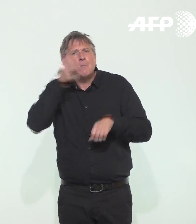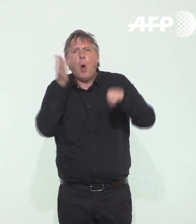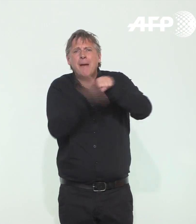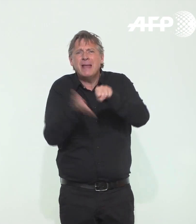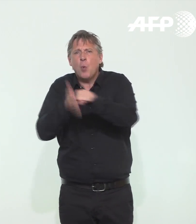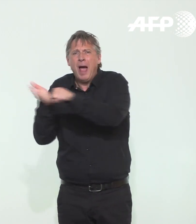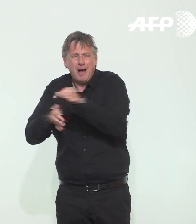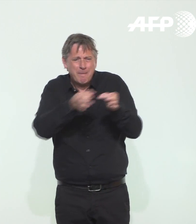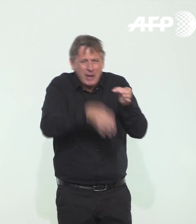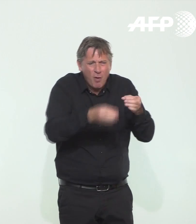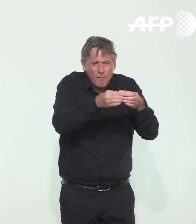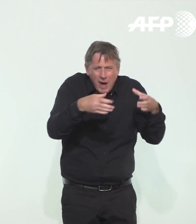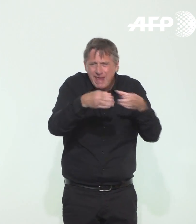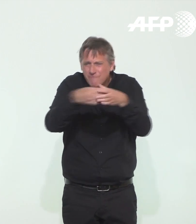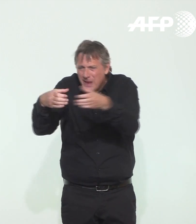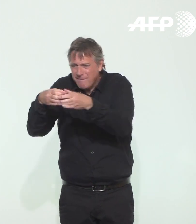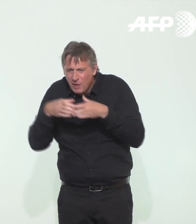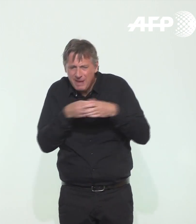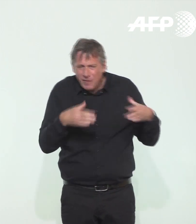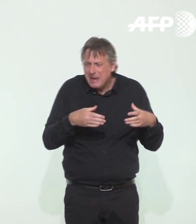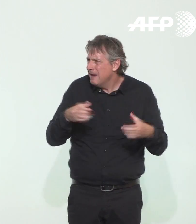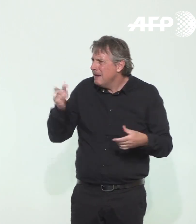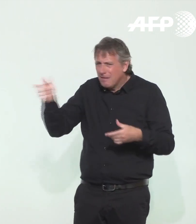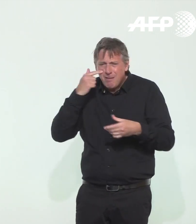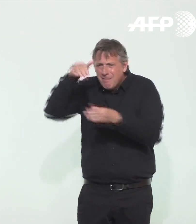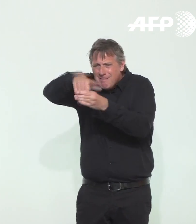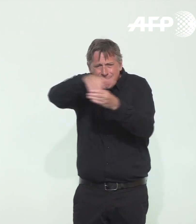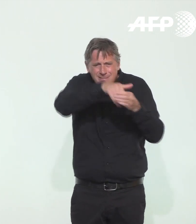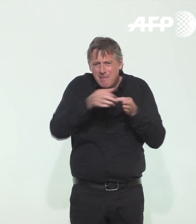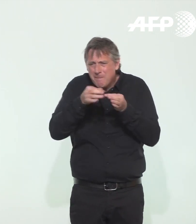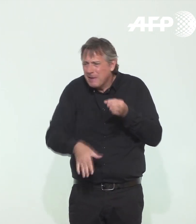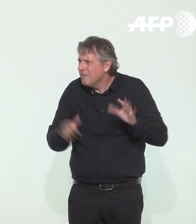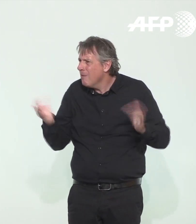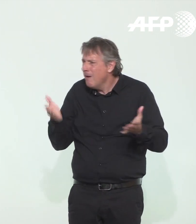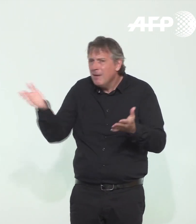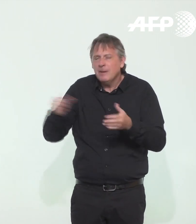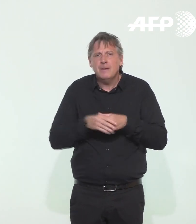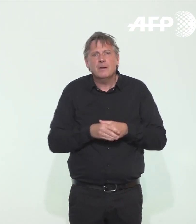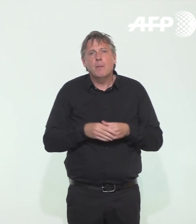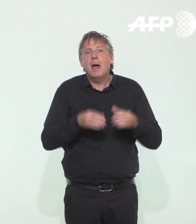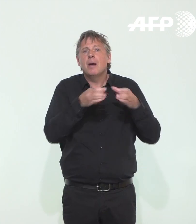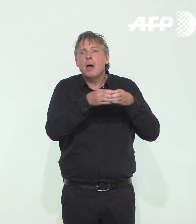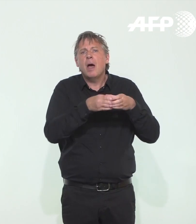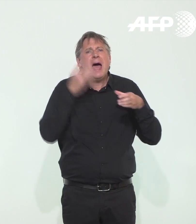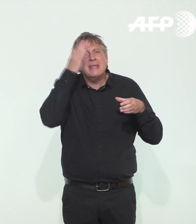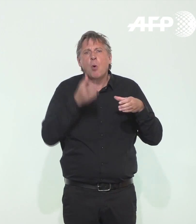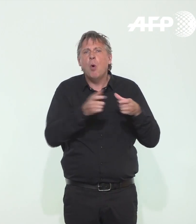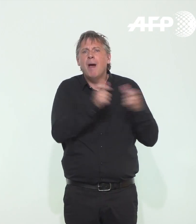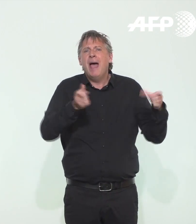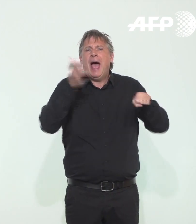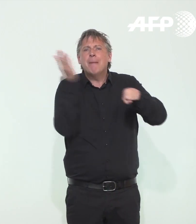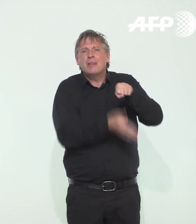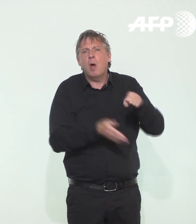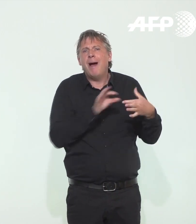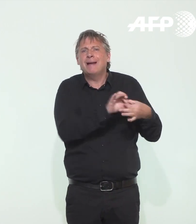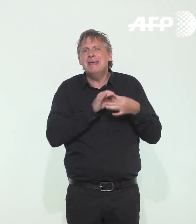des premières remontées ? Quelles pistes sont à l'étude ? Vous savez que les abattoirs ne dépendent pas de la santé et je pense qu ne faut pas stigmatiser cette profession. Je pense qu'il faut